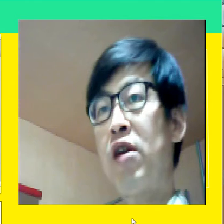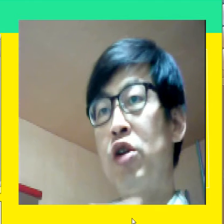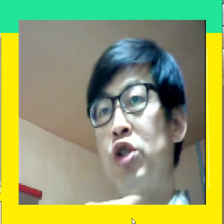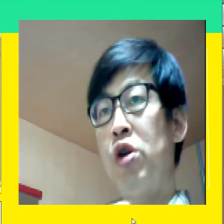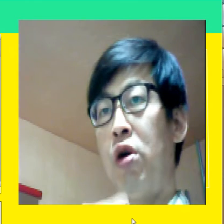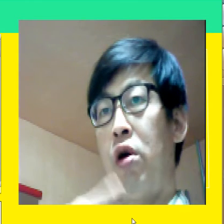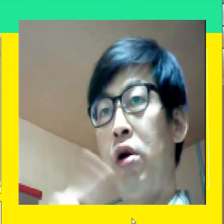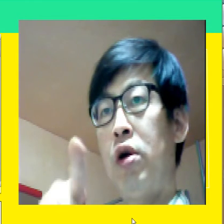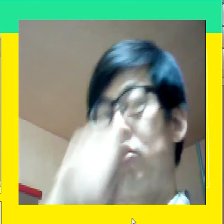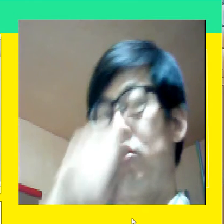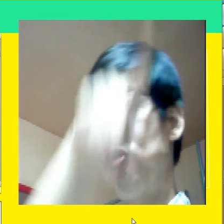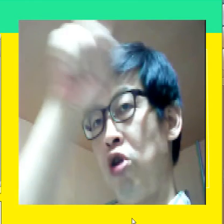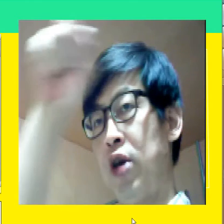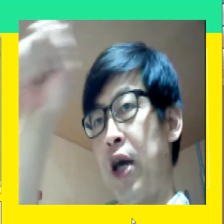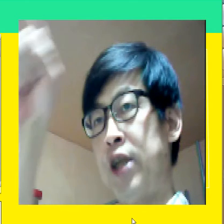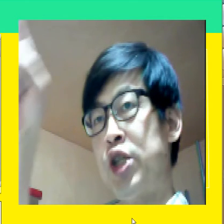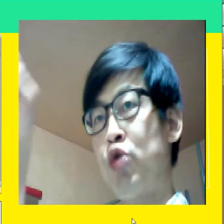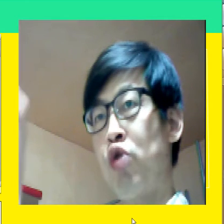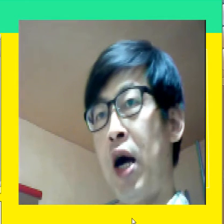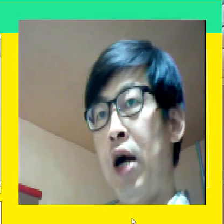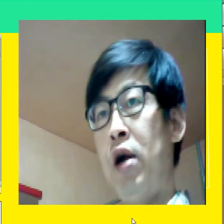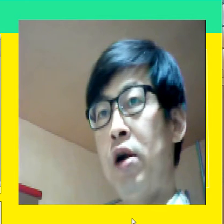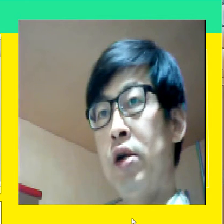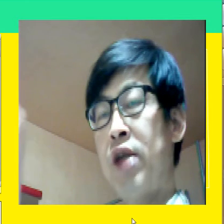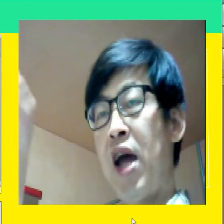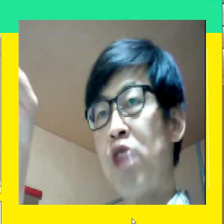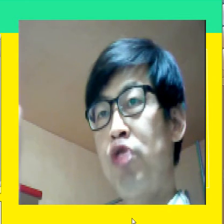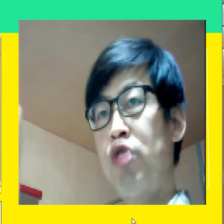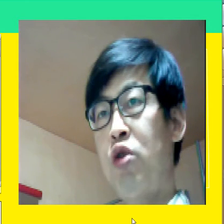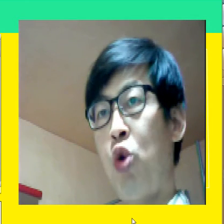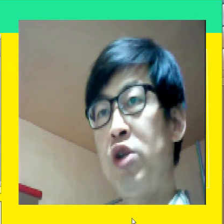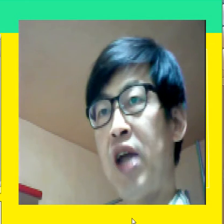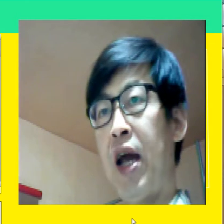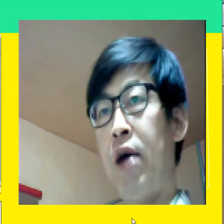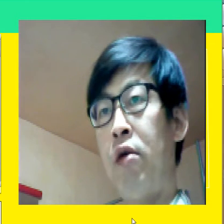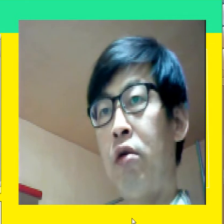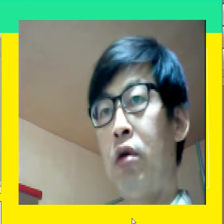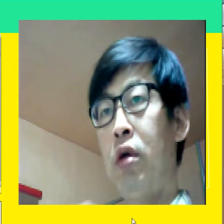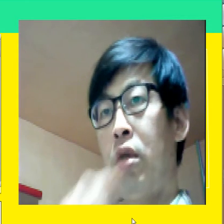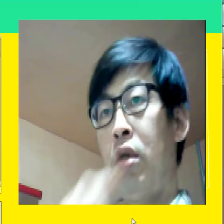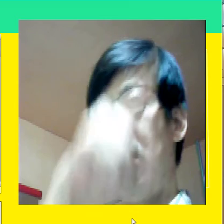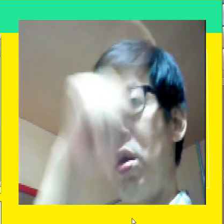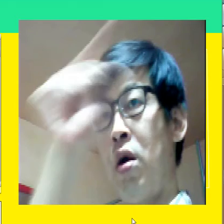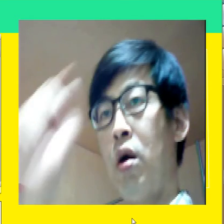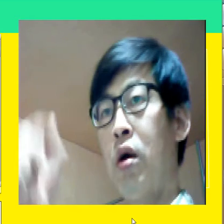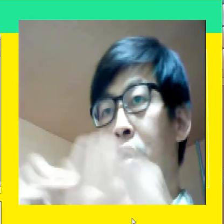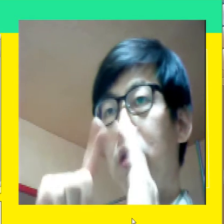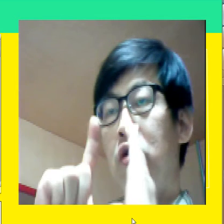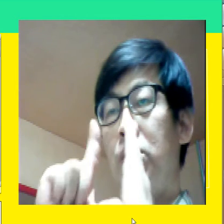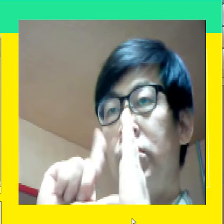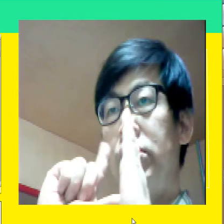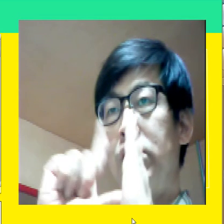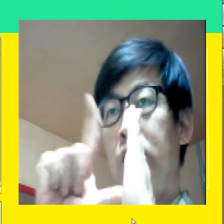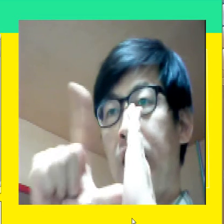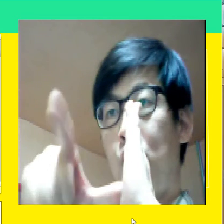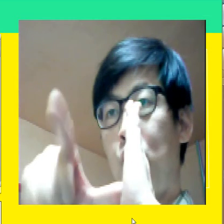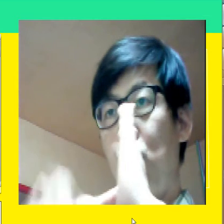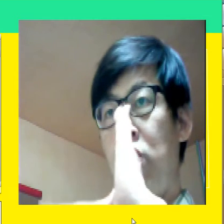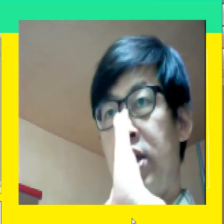거죠 둥그렇게 지구가 태양 주위를 돌 잖아요 그러면 이렇게 도는 거 아니에요